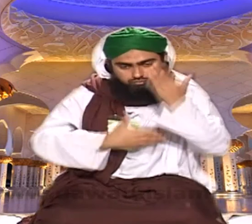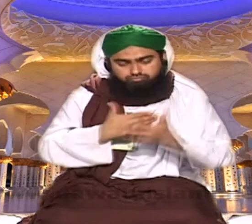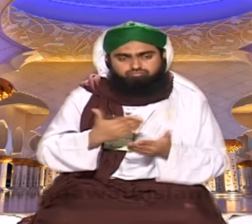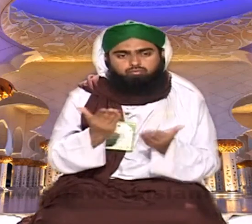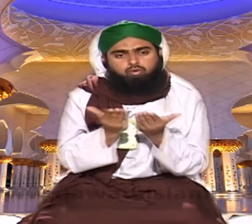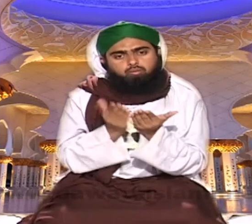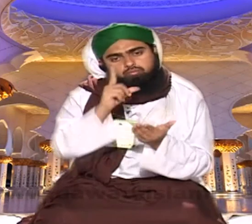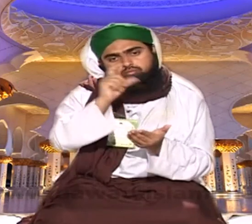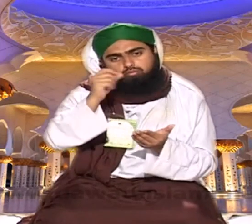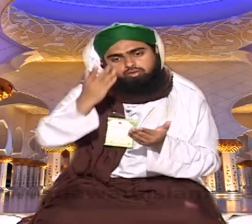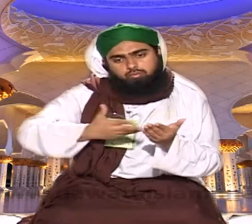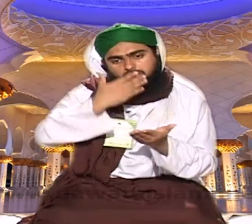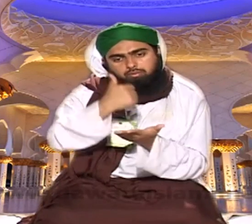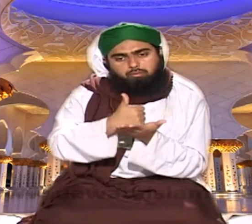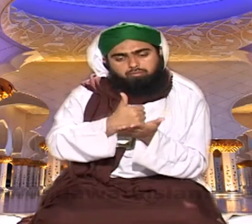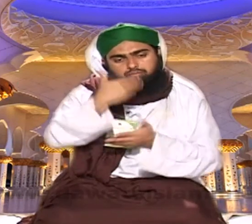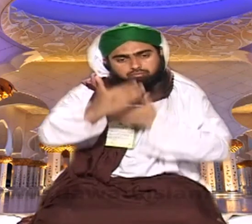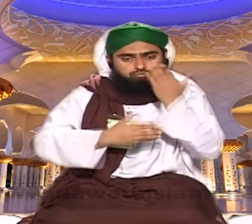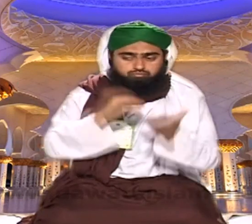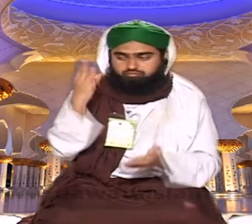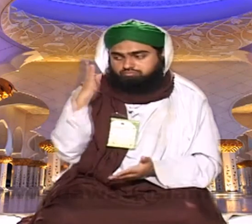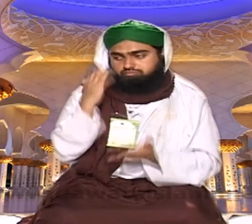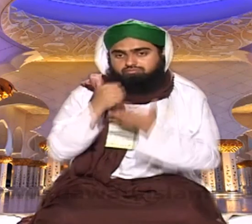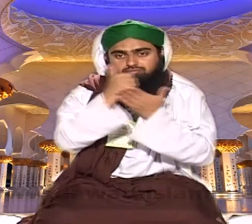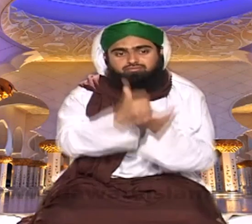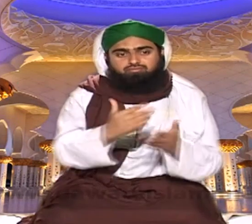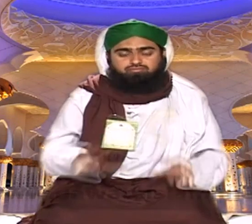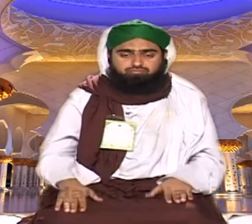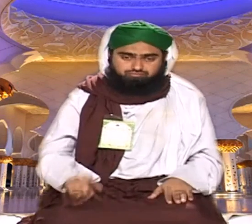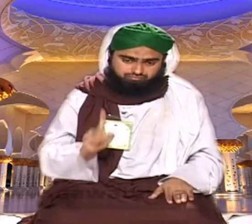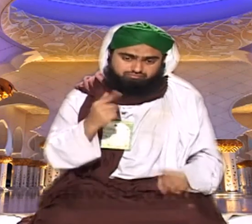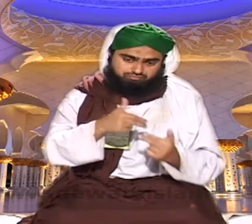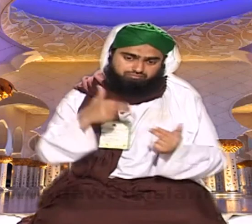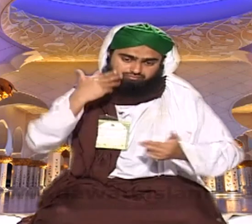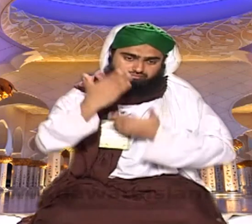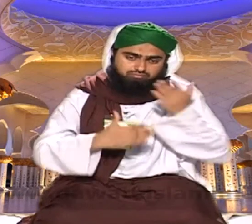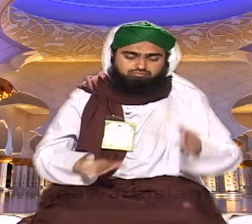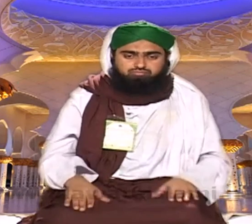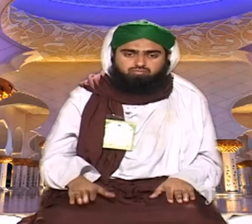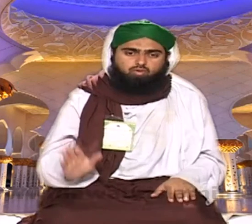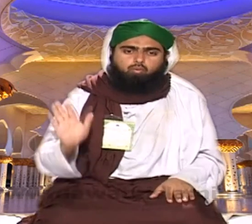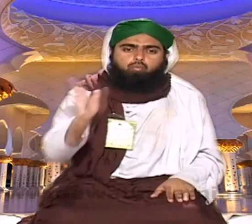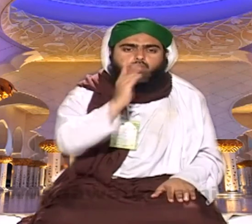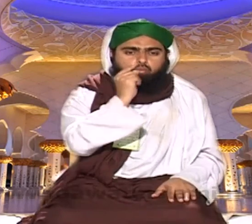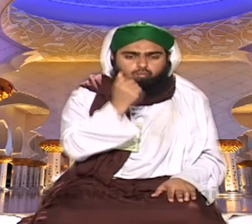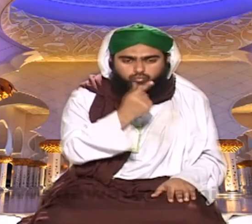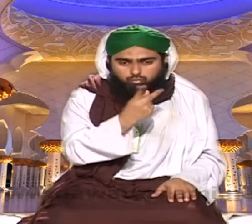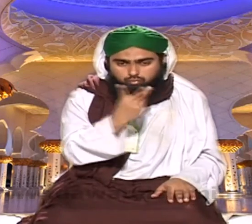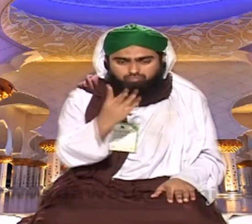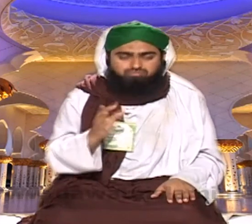پڑھنا ہے تو آپ ملی آئے اس کی بھی میں آپ کو وضعات کر دوں کہ اکثر ہمارے اسلامی بھائی چاندی کی یوں ڈبیاں لٹکا